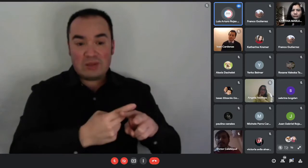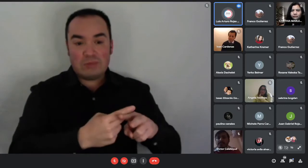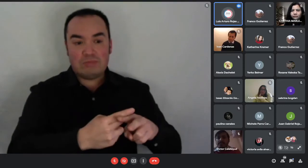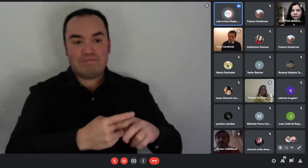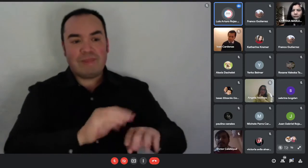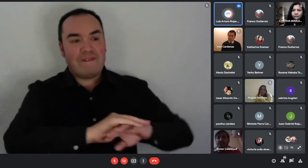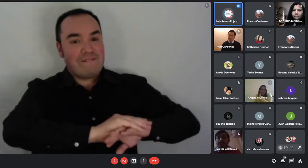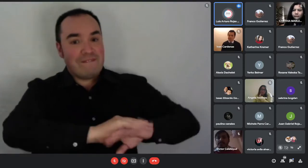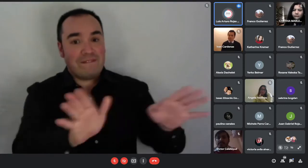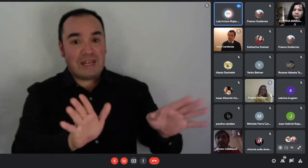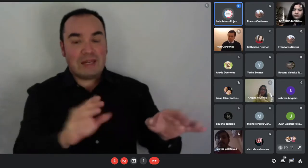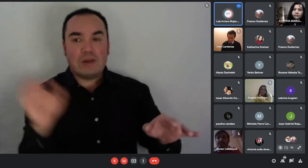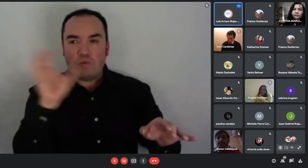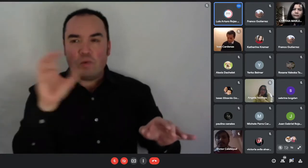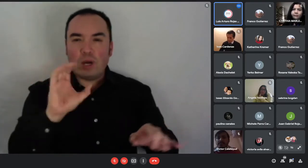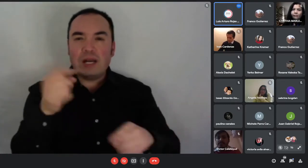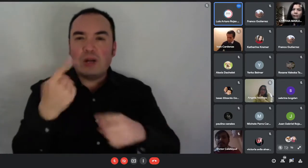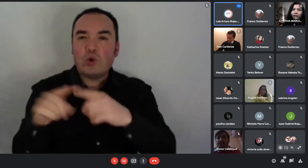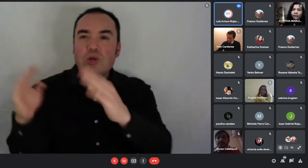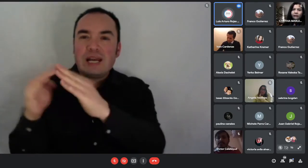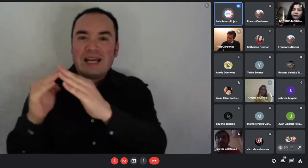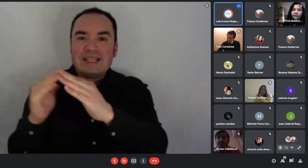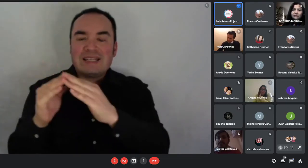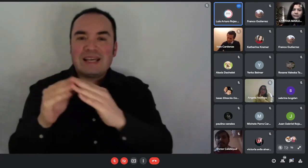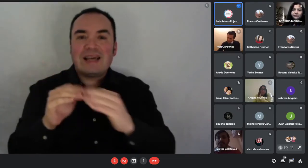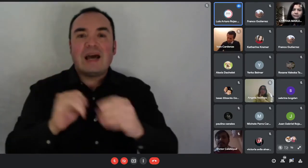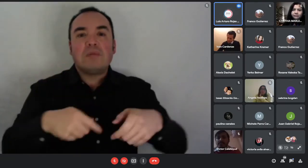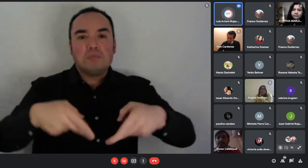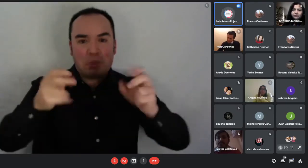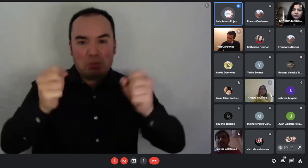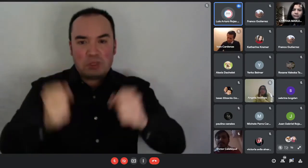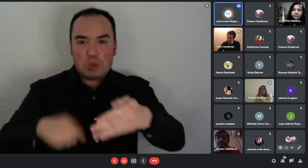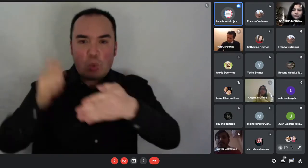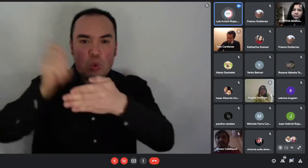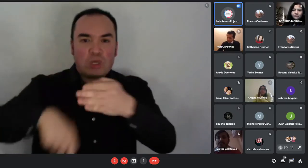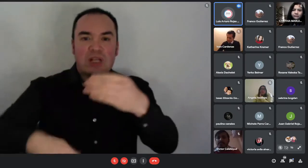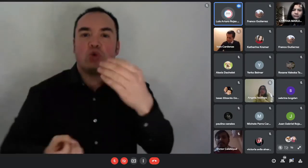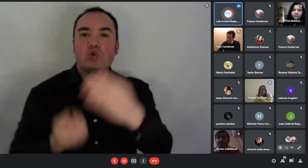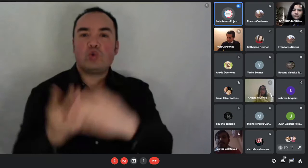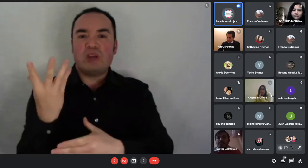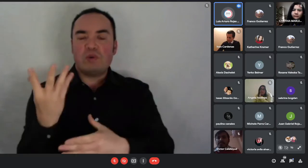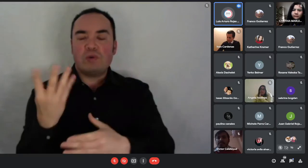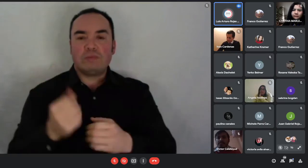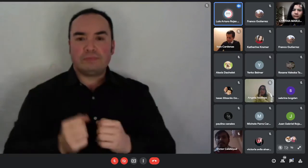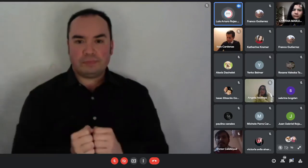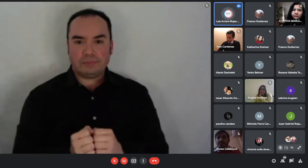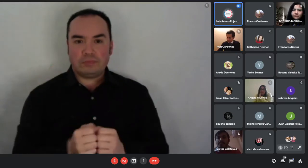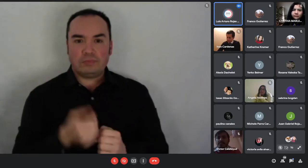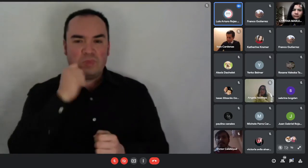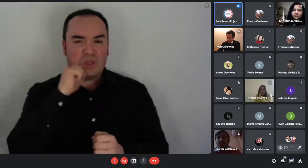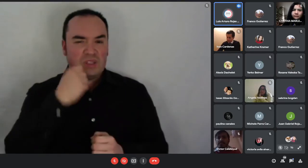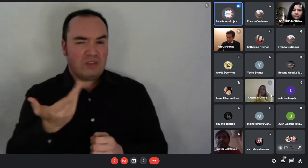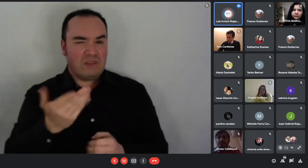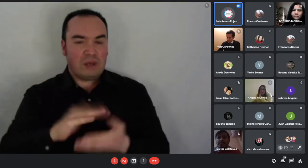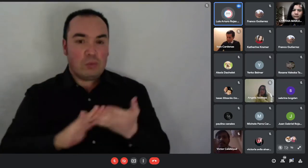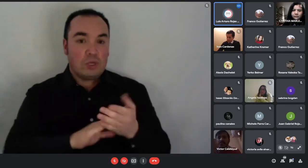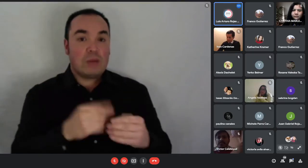¿Ya? ¿Eso qué significa? Que si entre medio hay 3 meses o 4 meses entre un arriendo y otro en que no se ocupe el